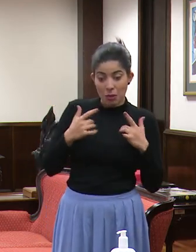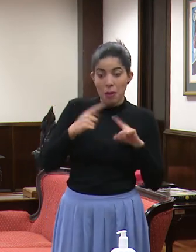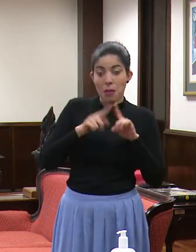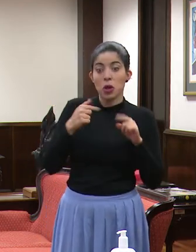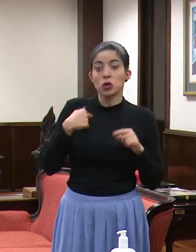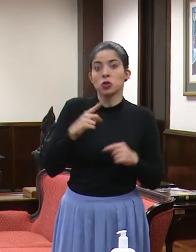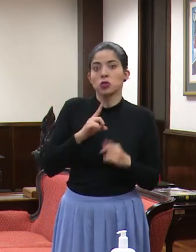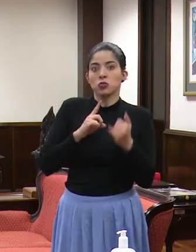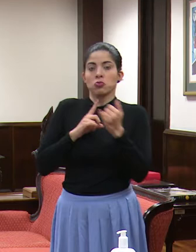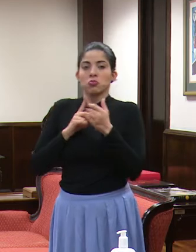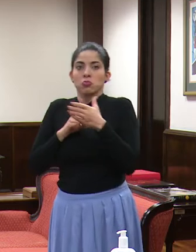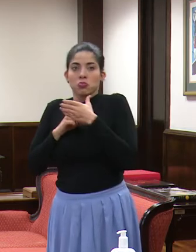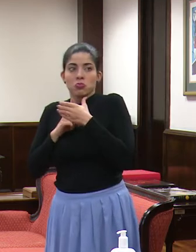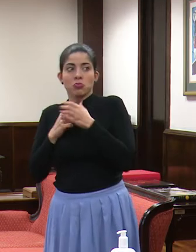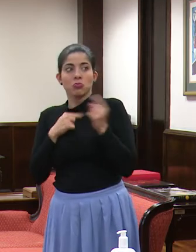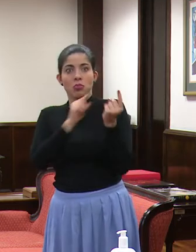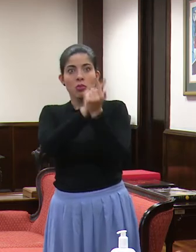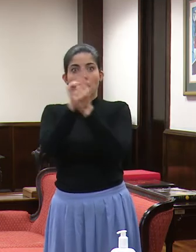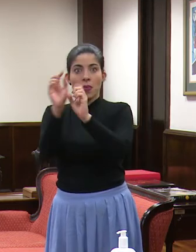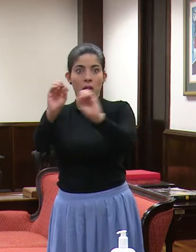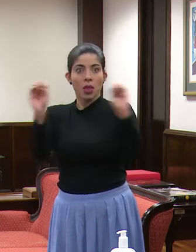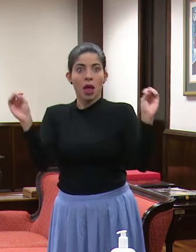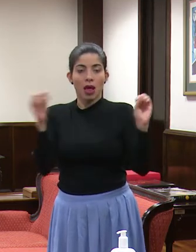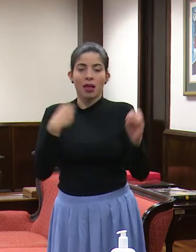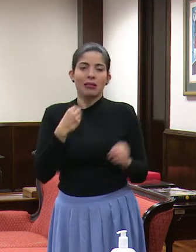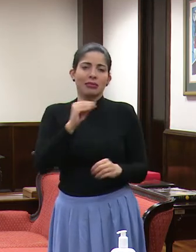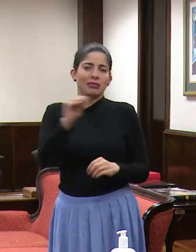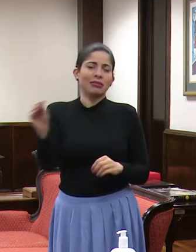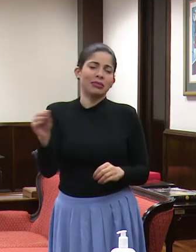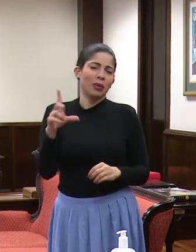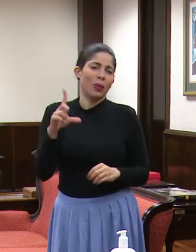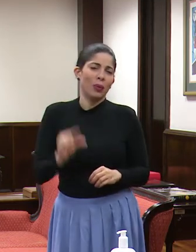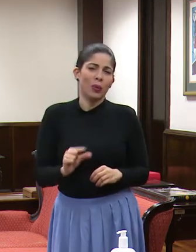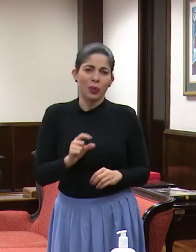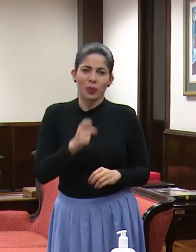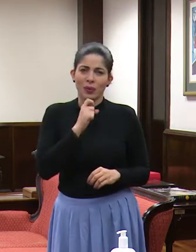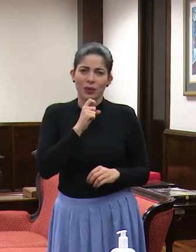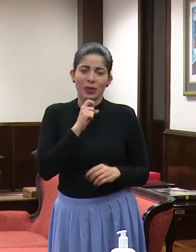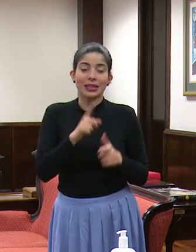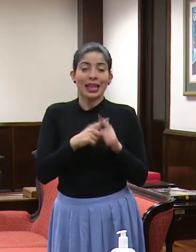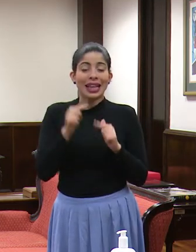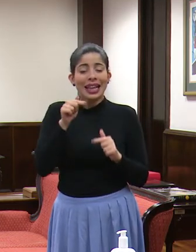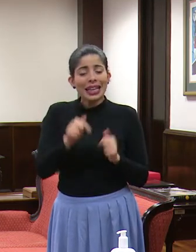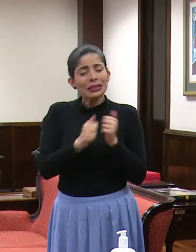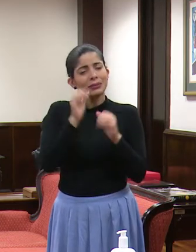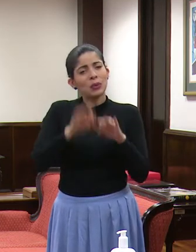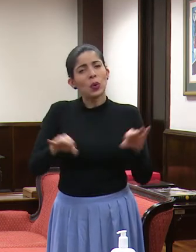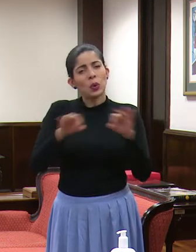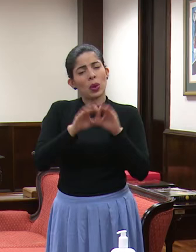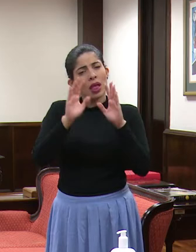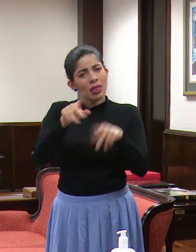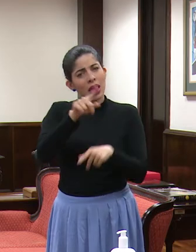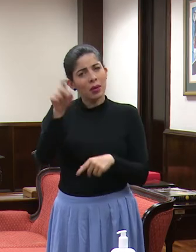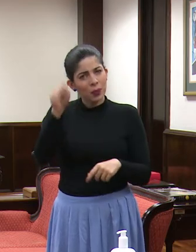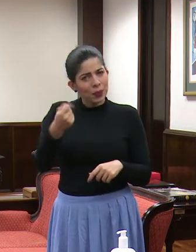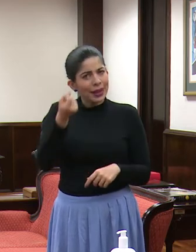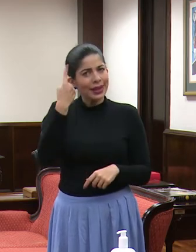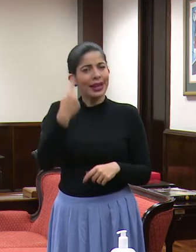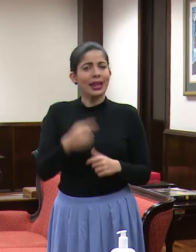contacto con ninguna persona, pues la posibilidad de contagio es muy baja y eso es lo más importante que tenemos que dejar entender, es decir,